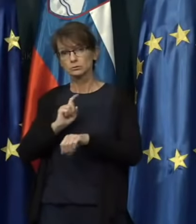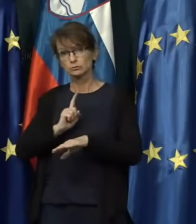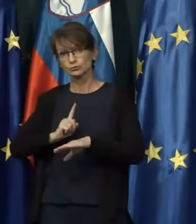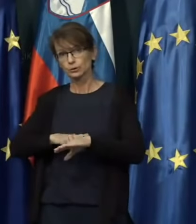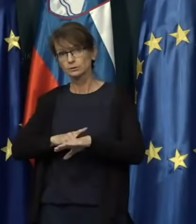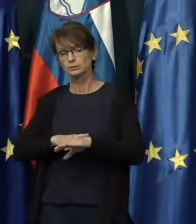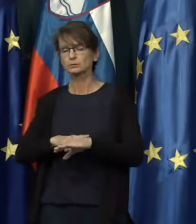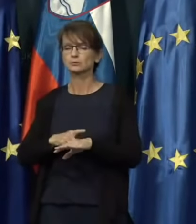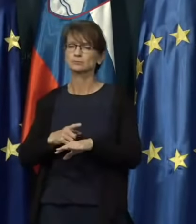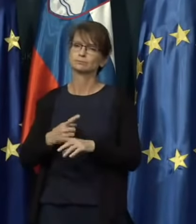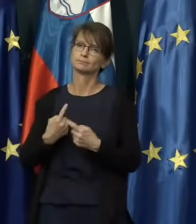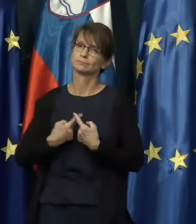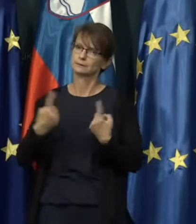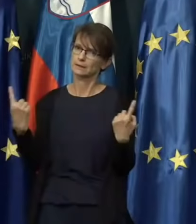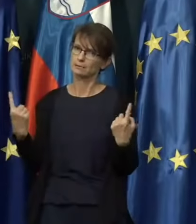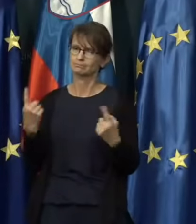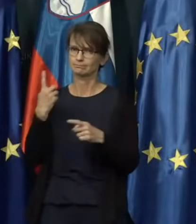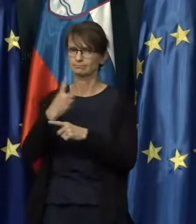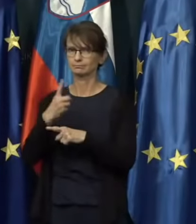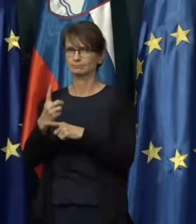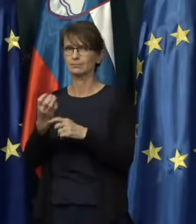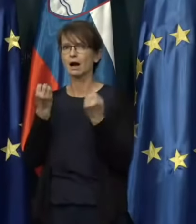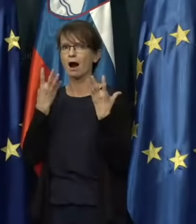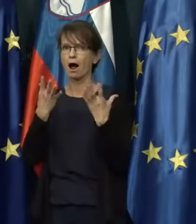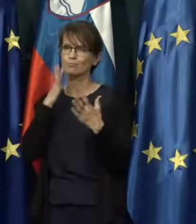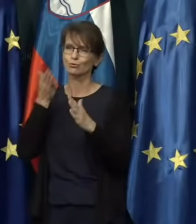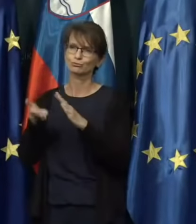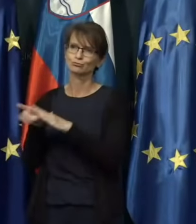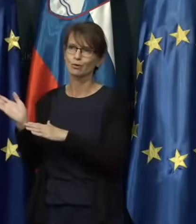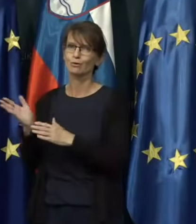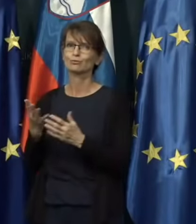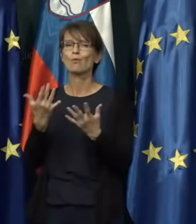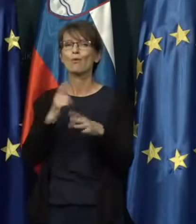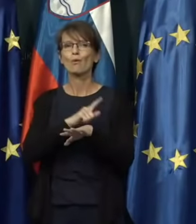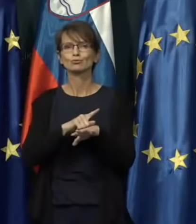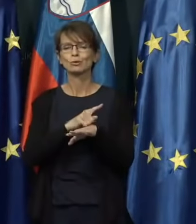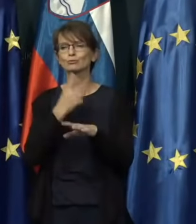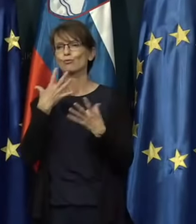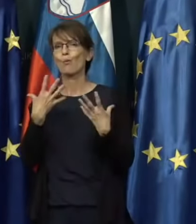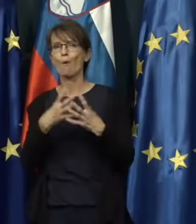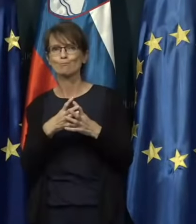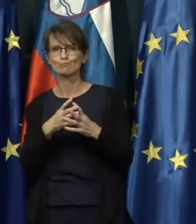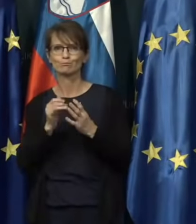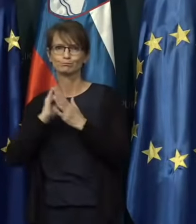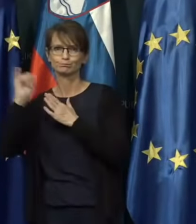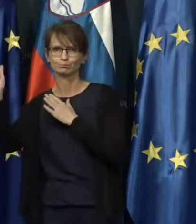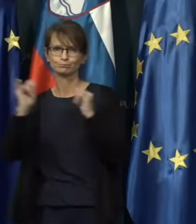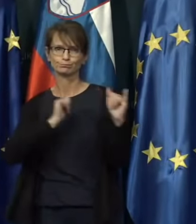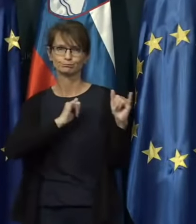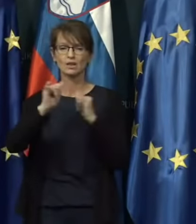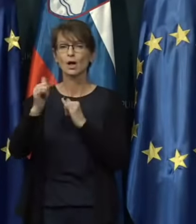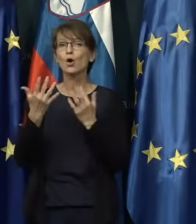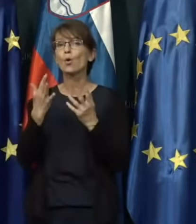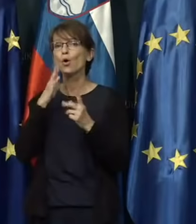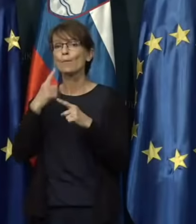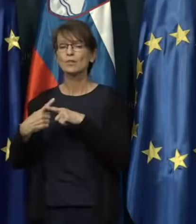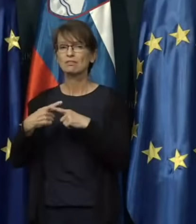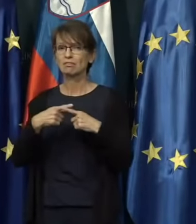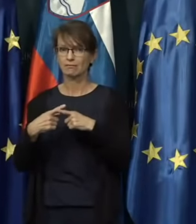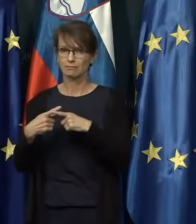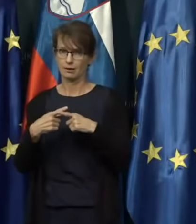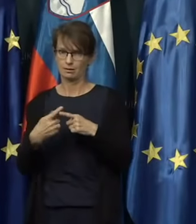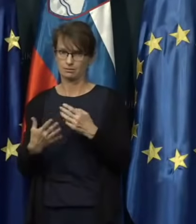Seveda se vsak sam odloča, kam bo šel, za kako dolgo bo šel, s kom bo šel, koliko bo tvegal pri tem,